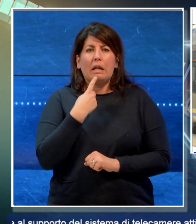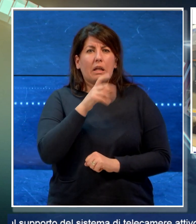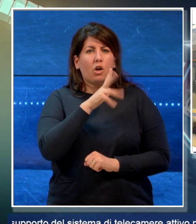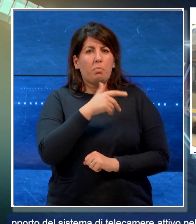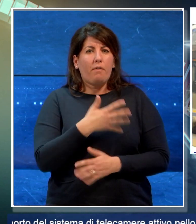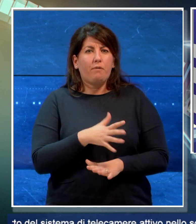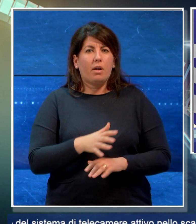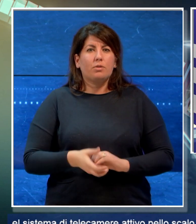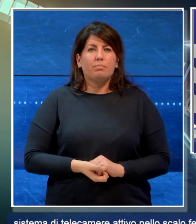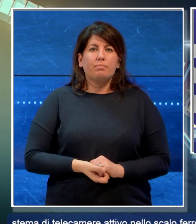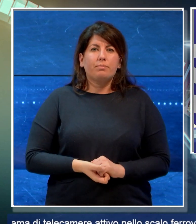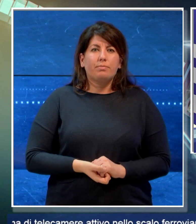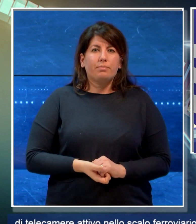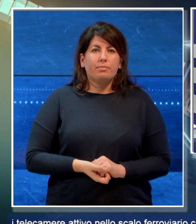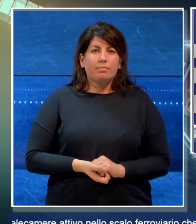furto.